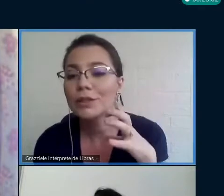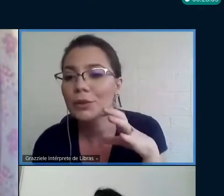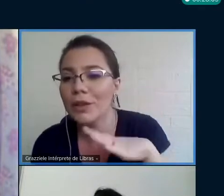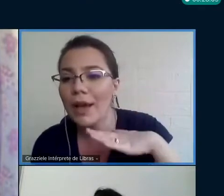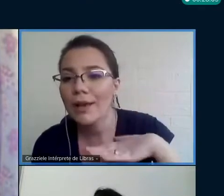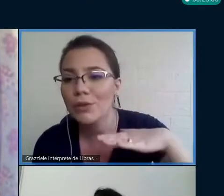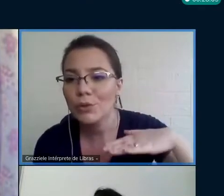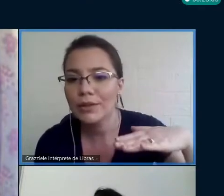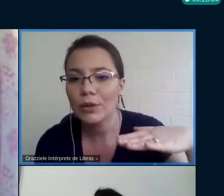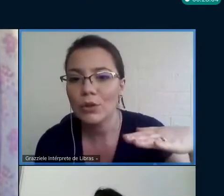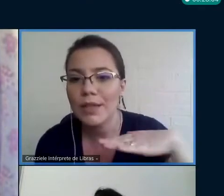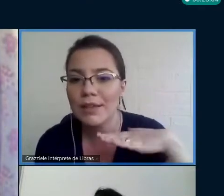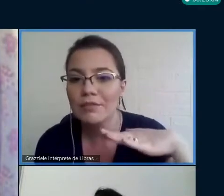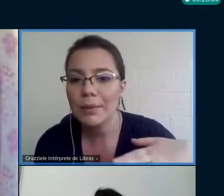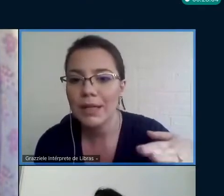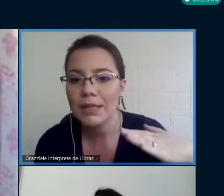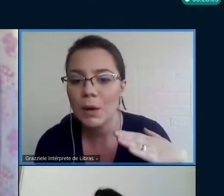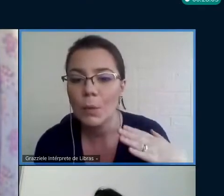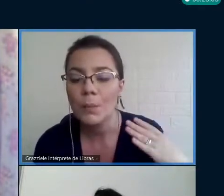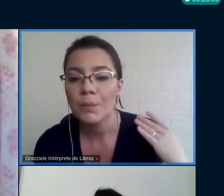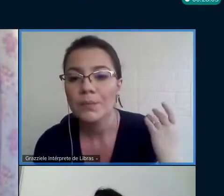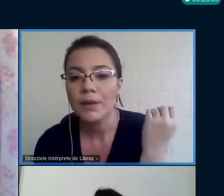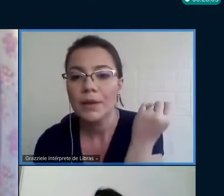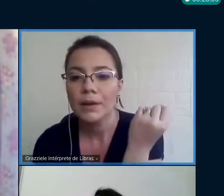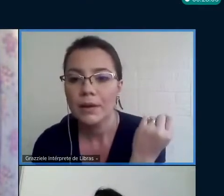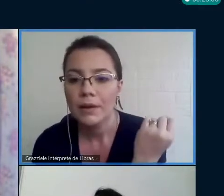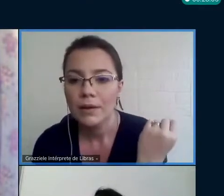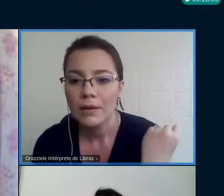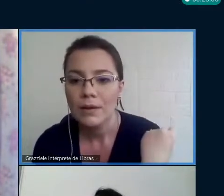Mostrando, então, que é isso que trouxe essa vibração.